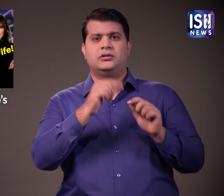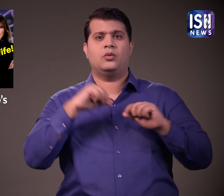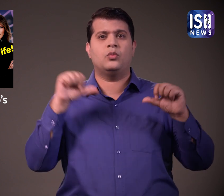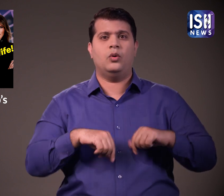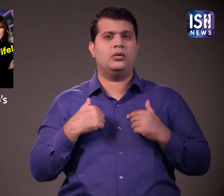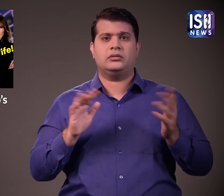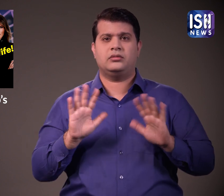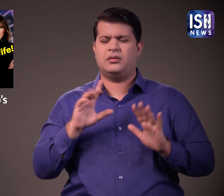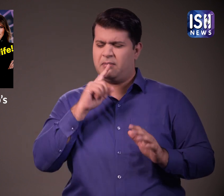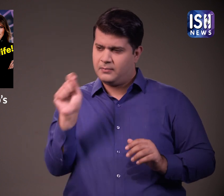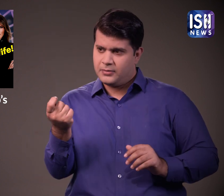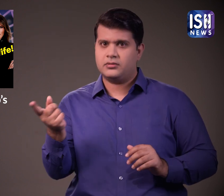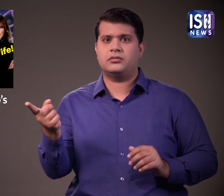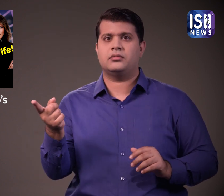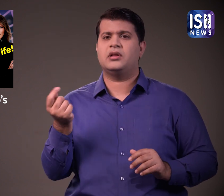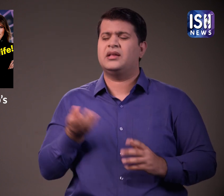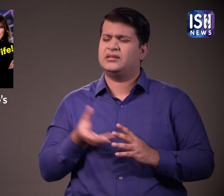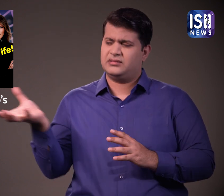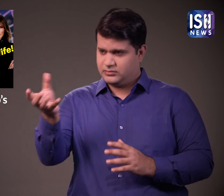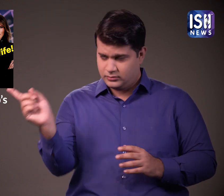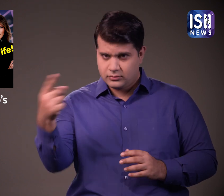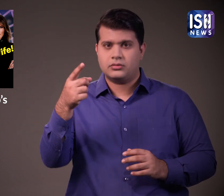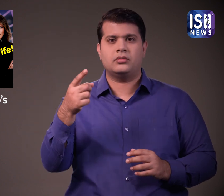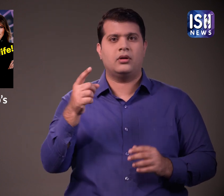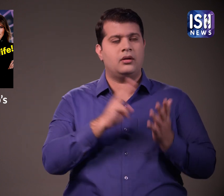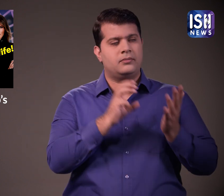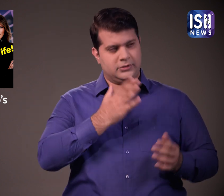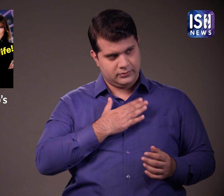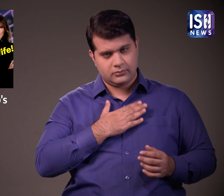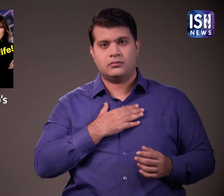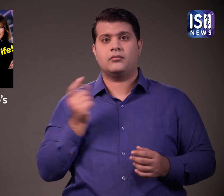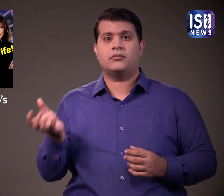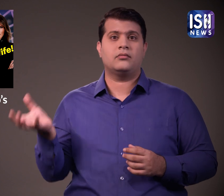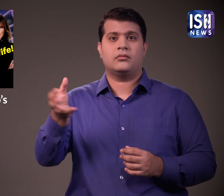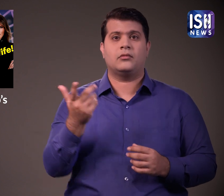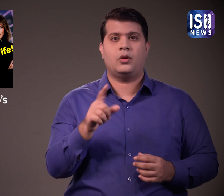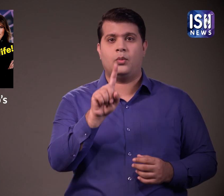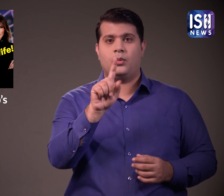ट्रम्प के आदेश पर कोहन ने डैनियल्स को एक लाग तीस हजार डॉलर का भुकतान किया